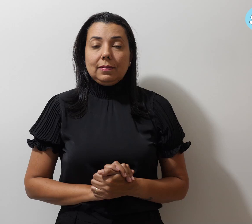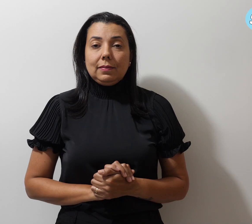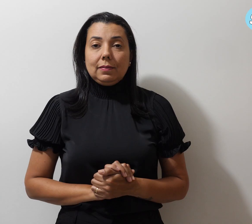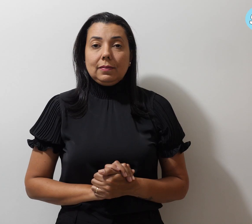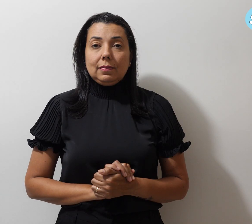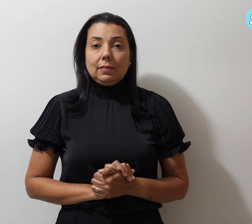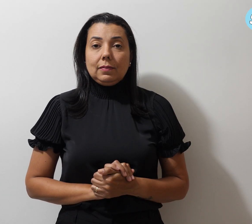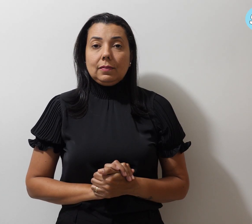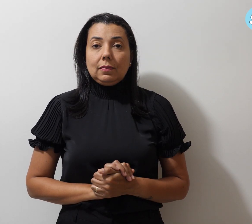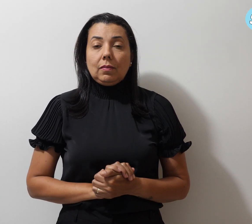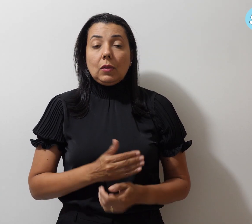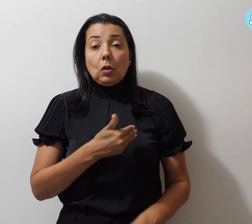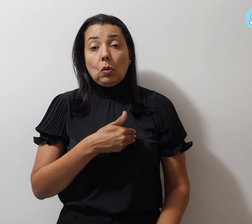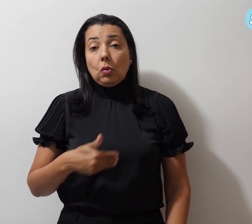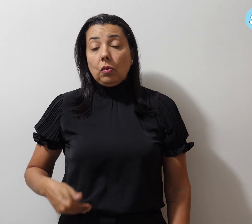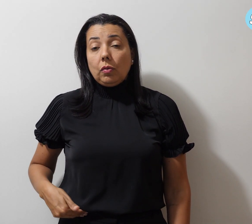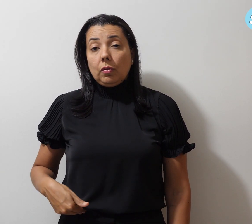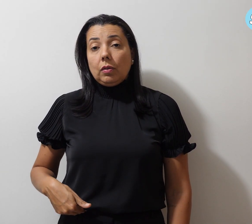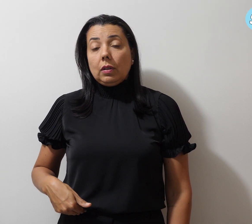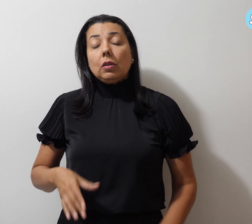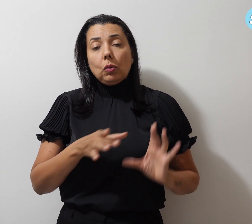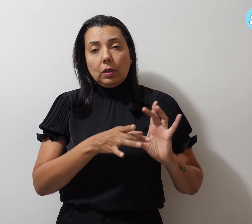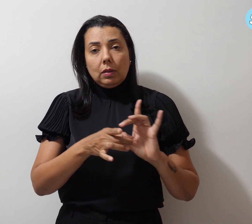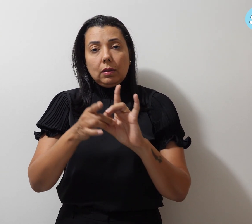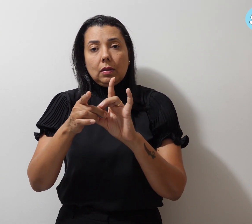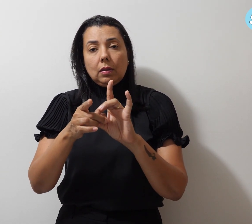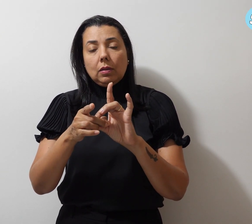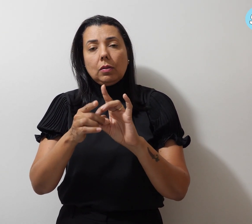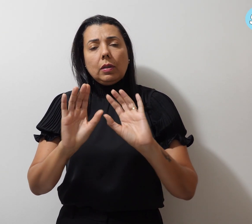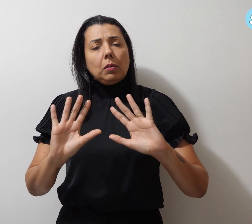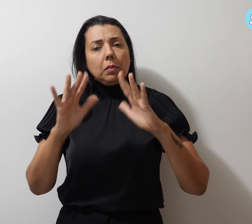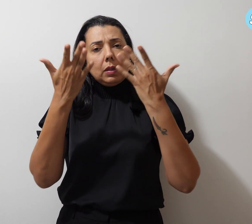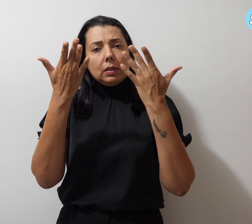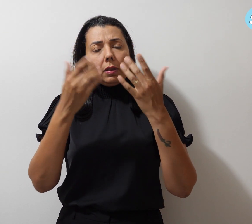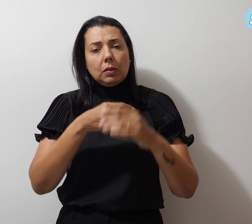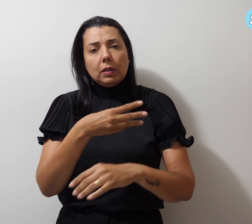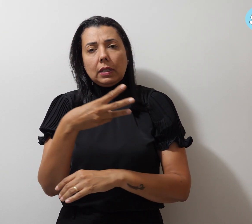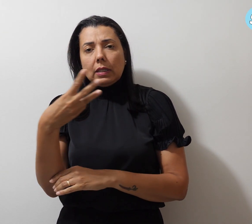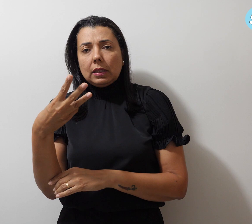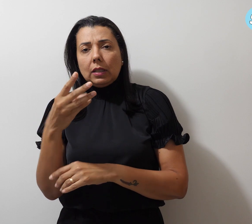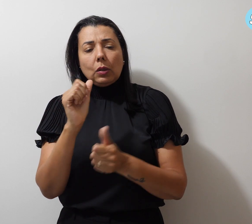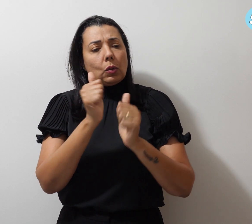União e confraternização marcam o terceiro torneio de futebol.